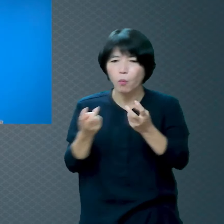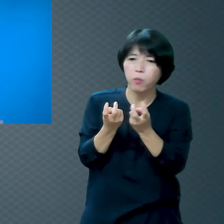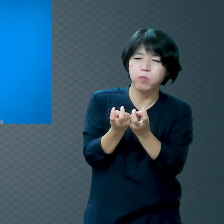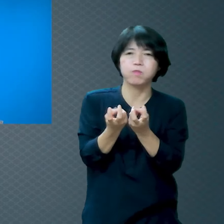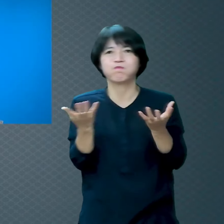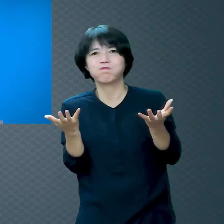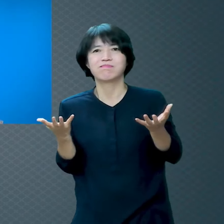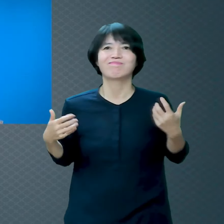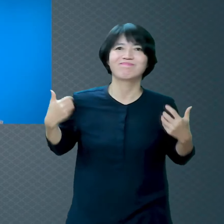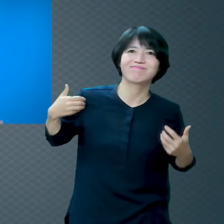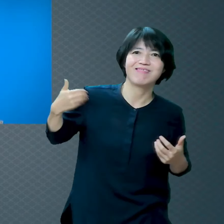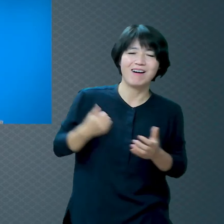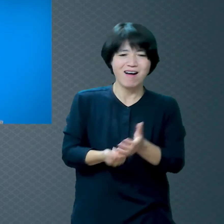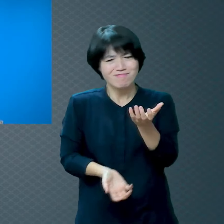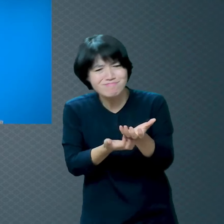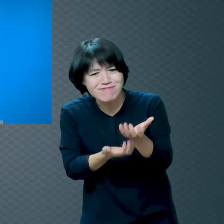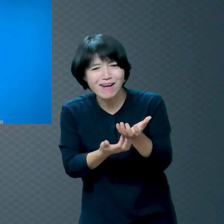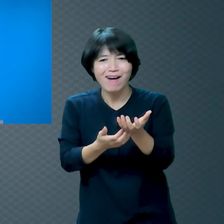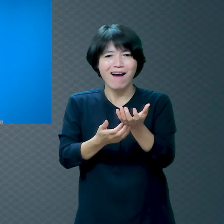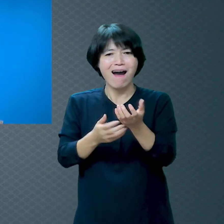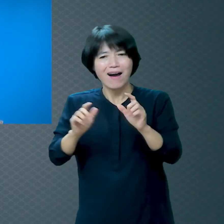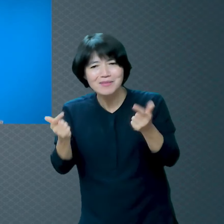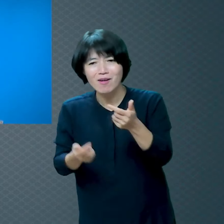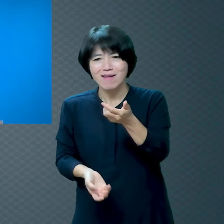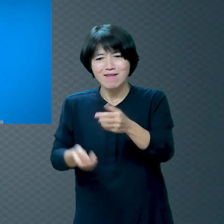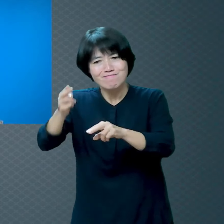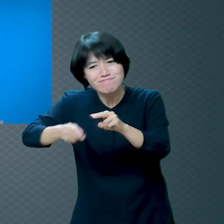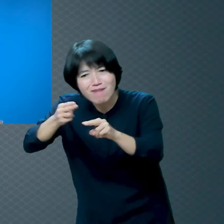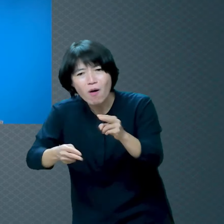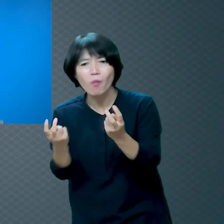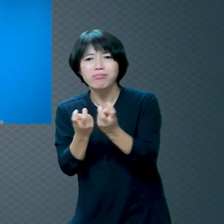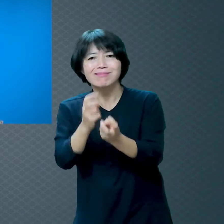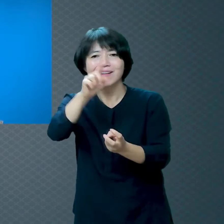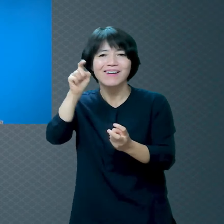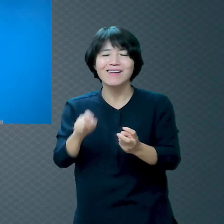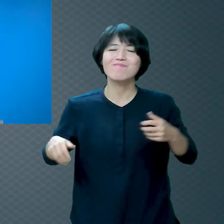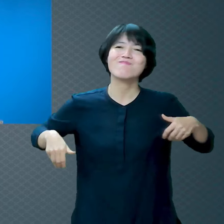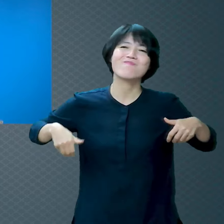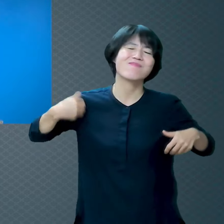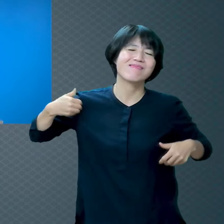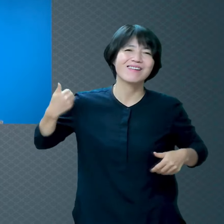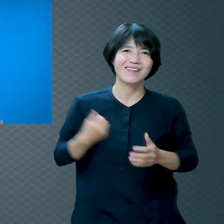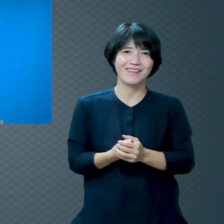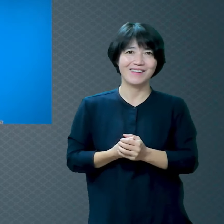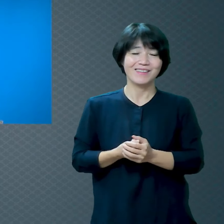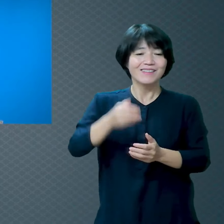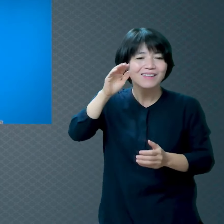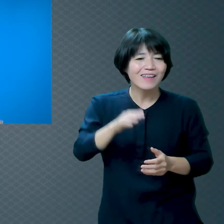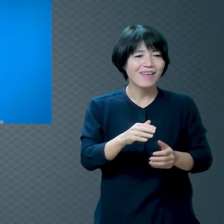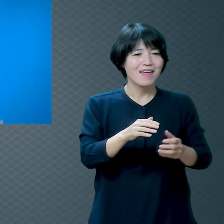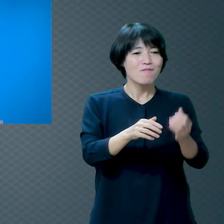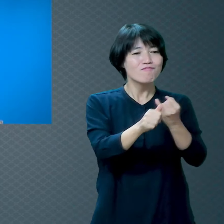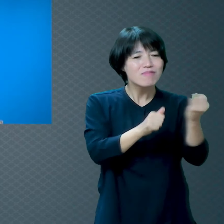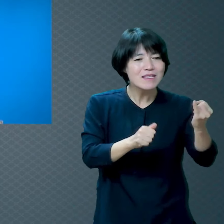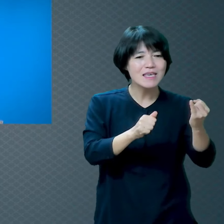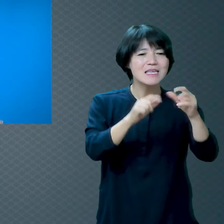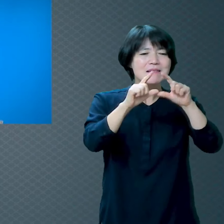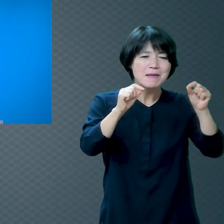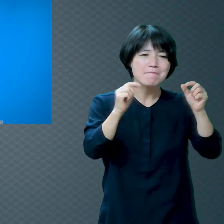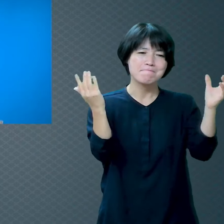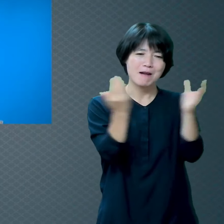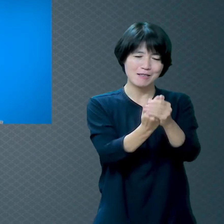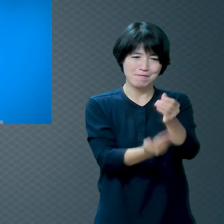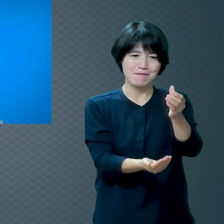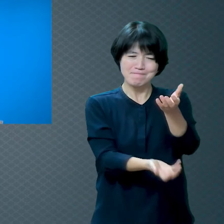될지 끓이나 뭐 쌈나 모르잖아요 그런데 음식을 다 준비해서 갖다 주니까 먹기만 하면